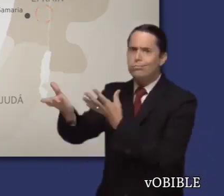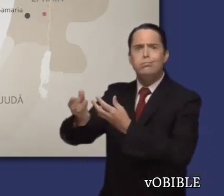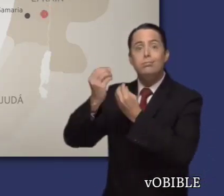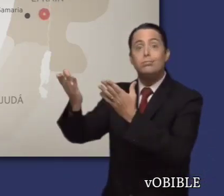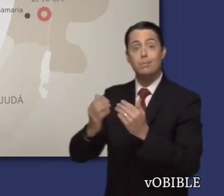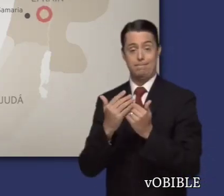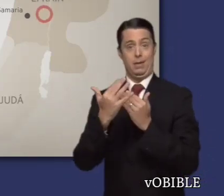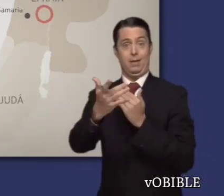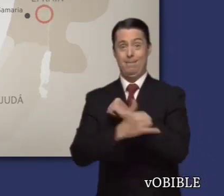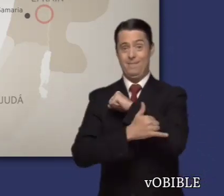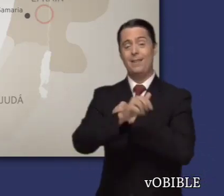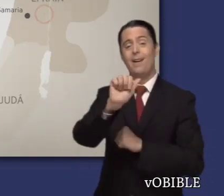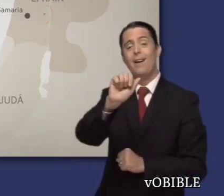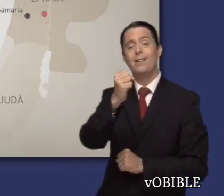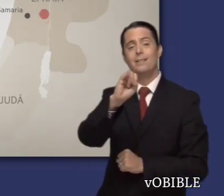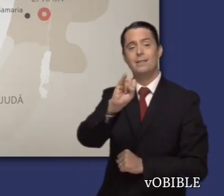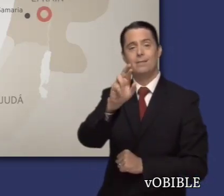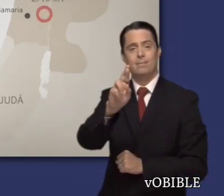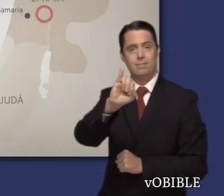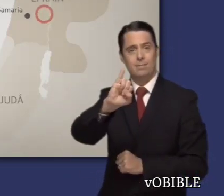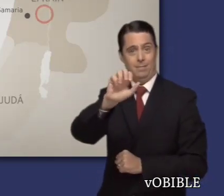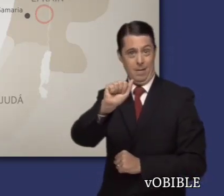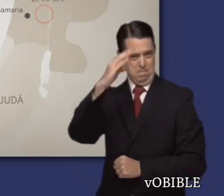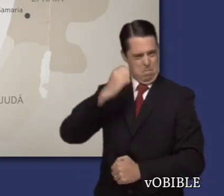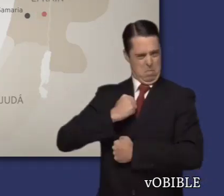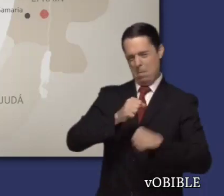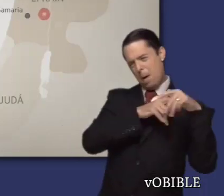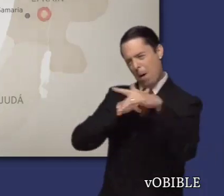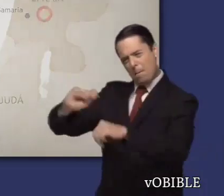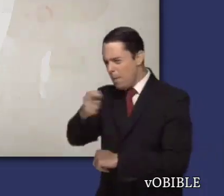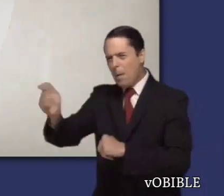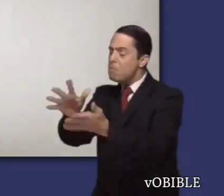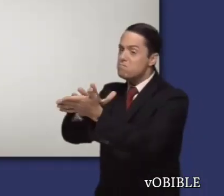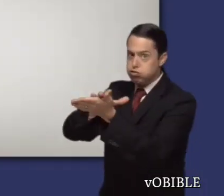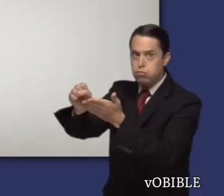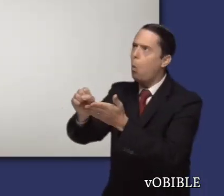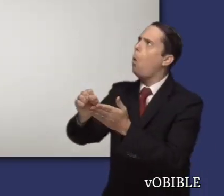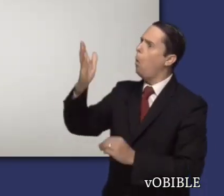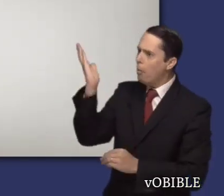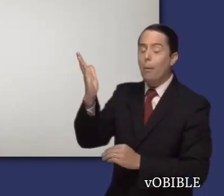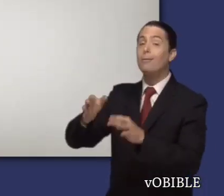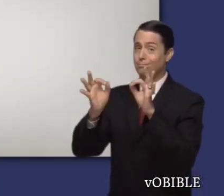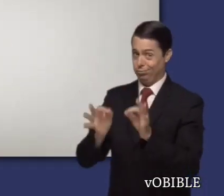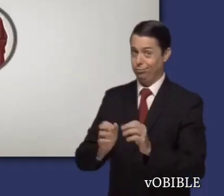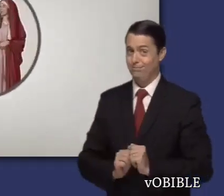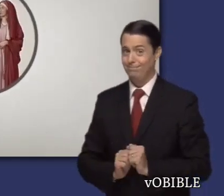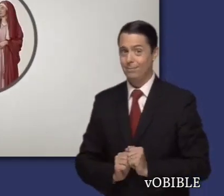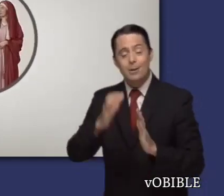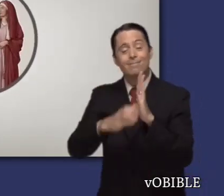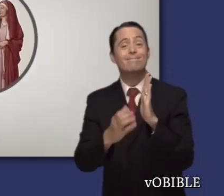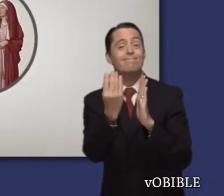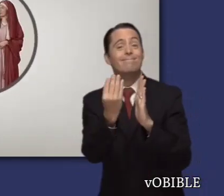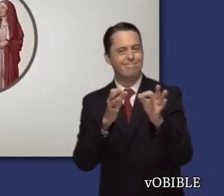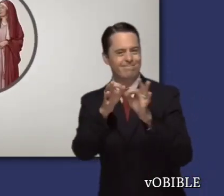ejecutó cuando Asiria derrotó a la nación y a su capital, Samaria. El capítulo 14 muestra una